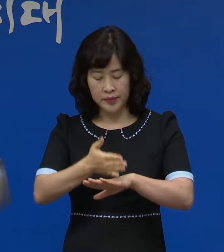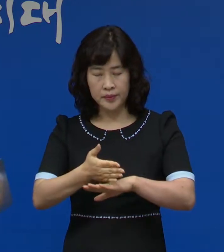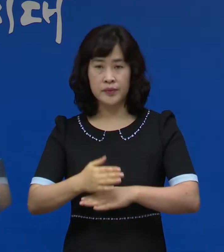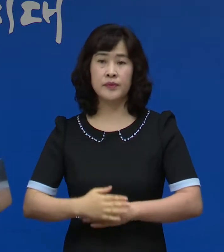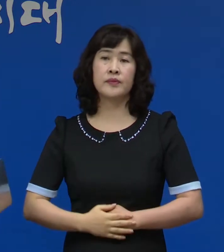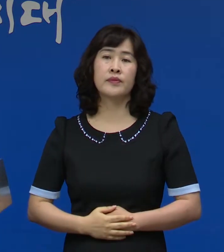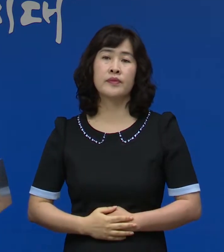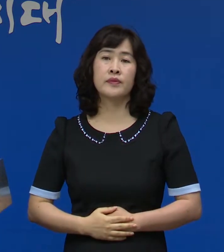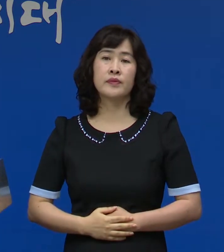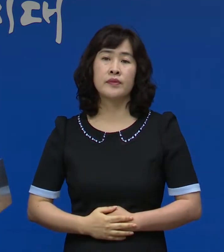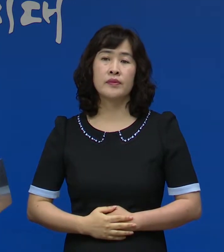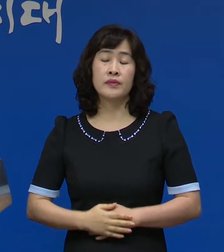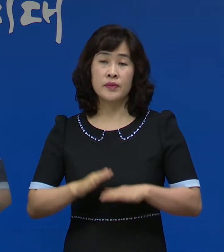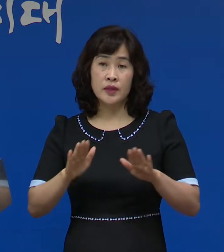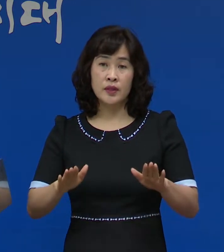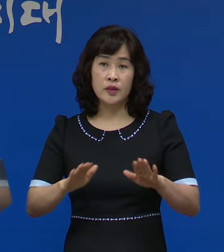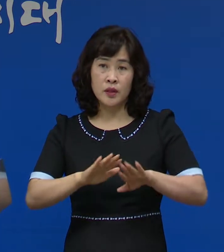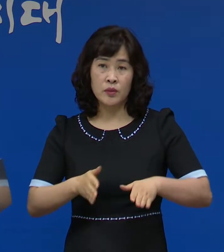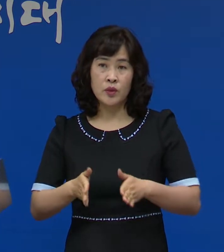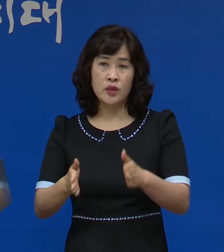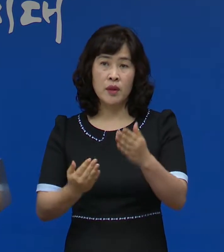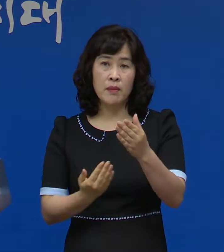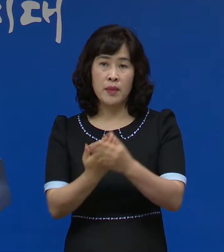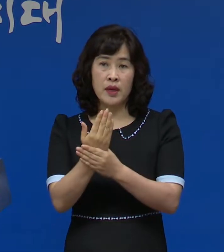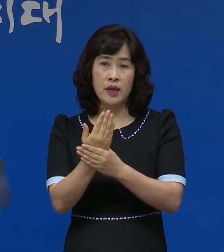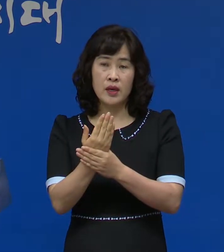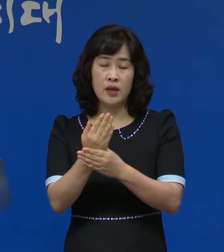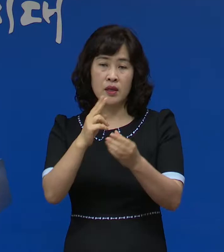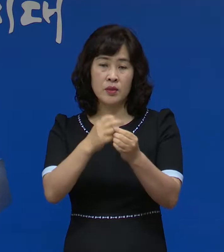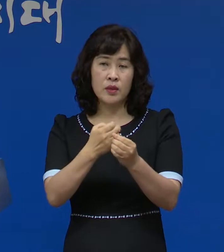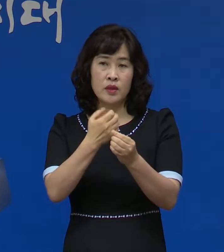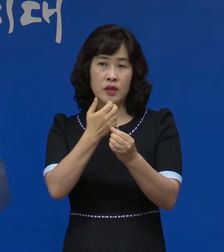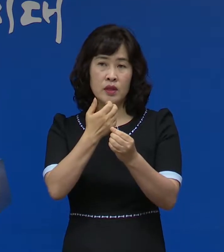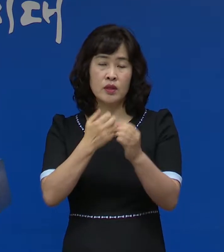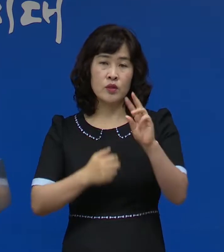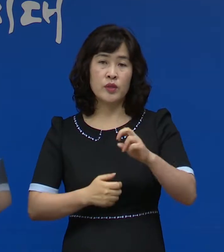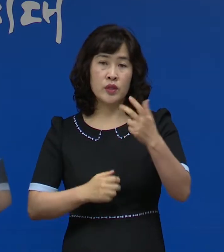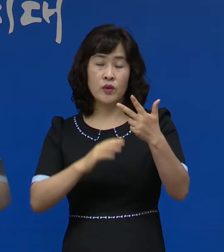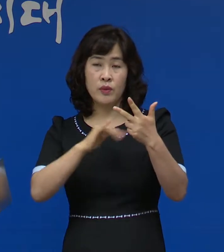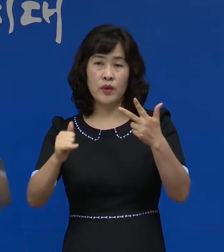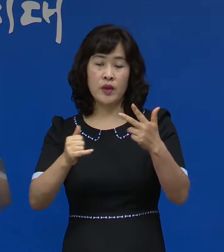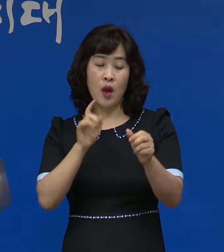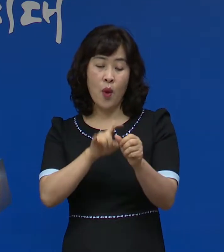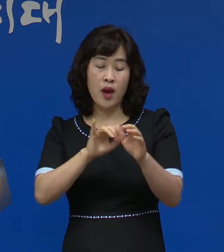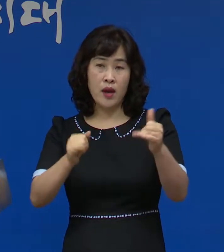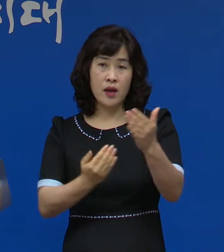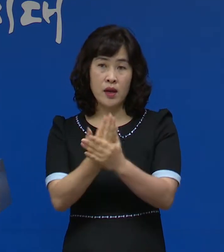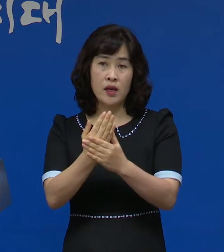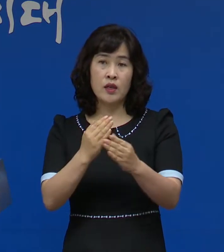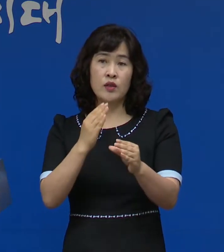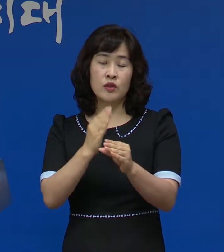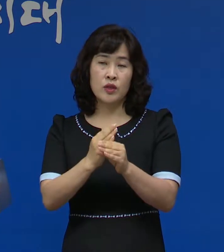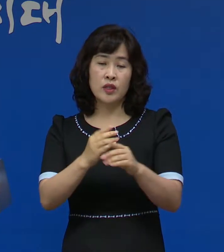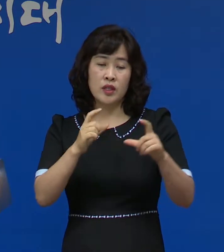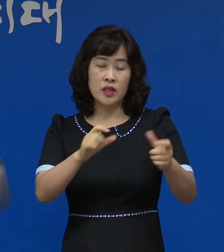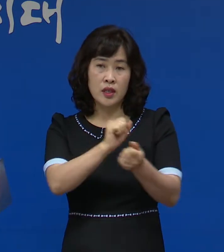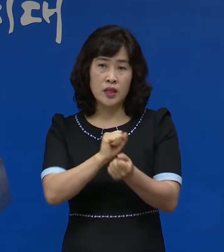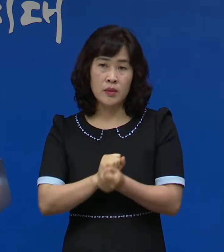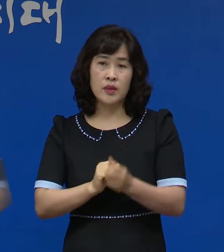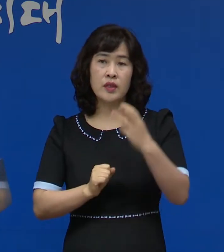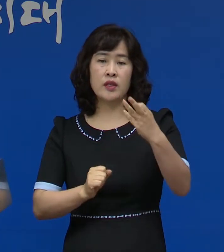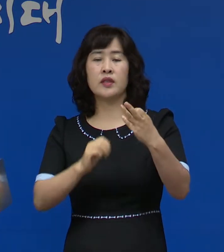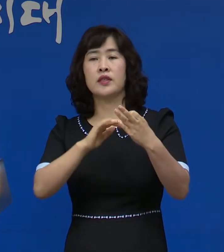생각합니다 현재 우리도에서 발생한 27명의 확진자 중 지역감염은